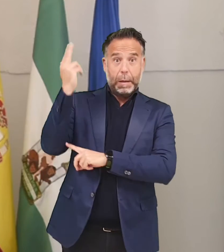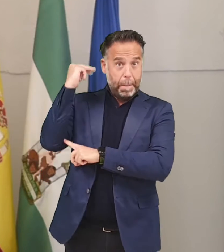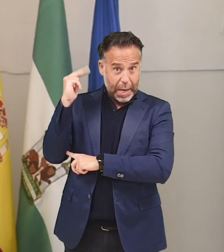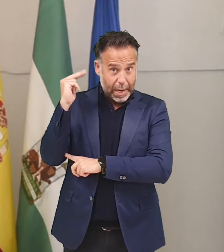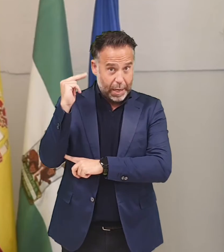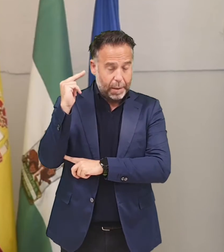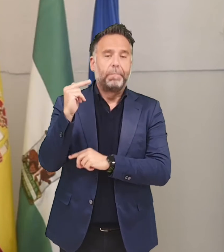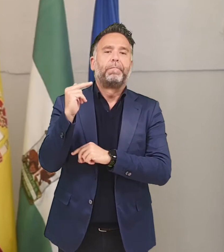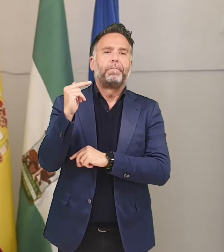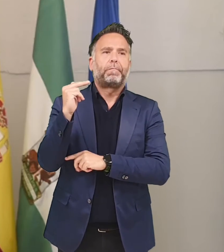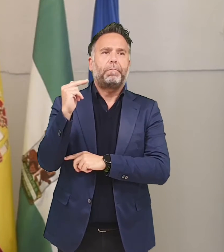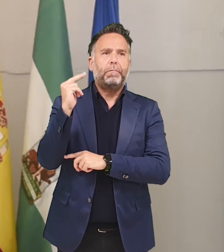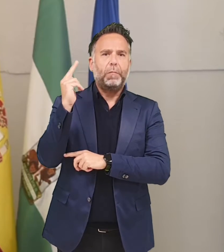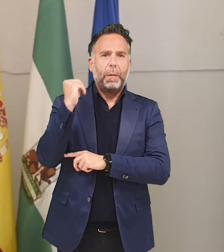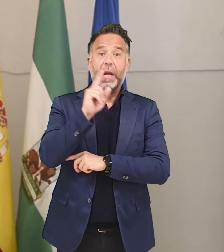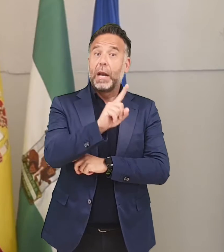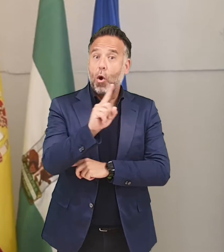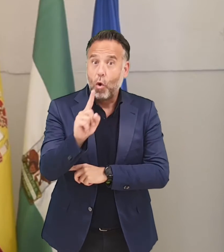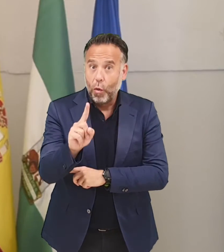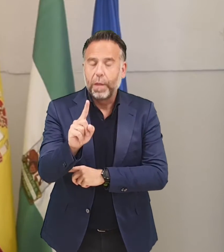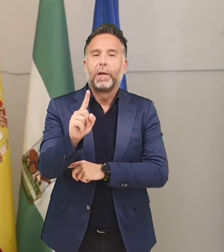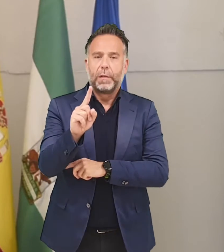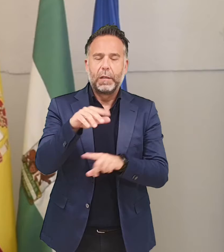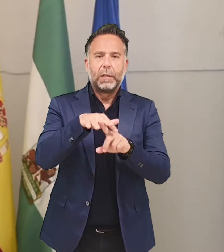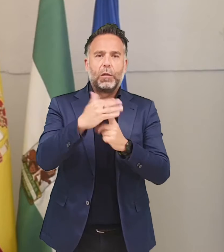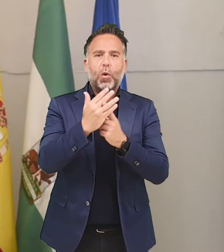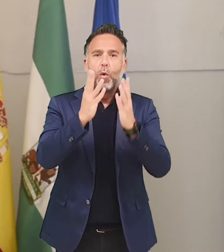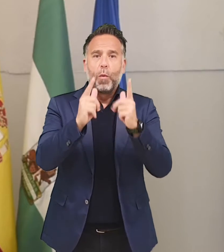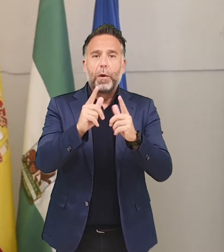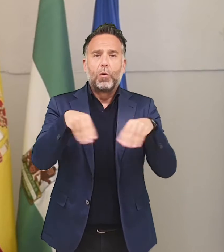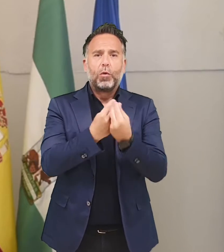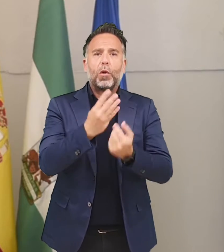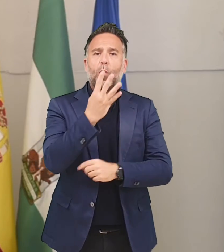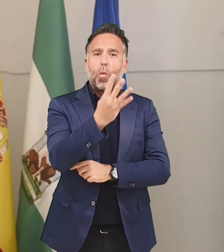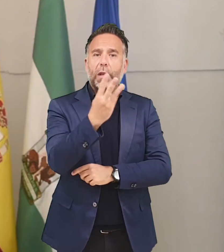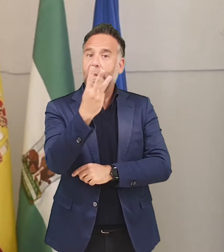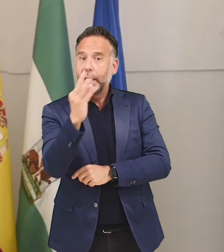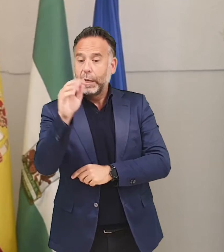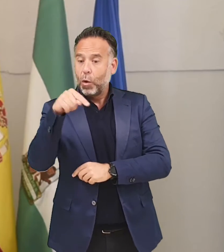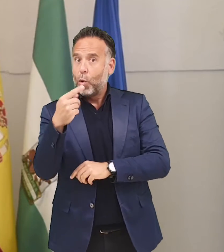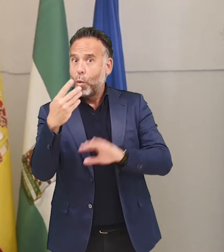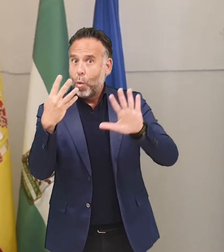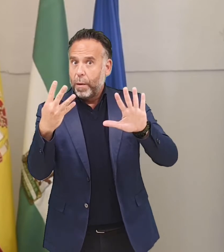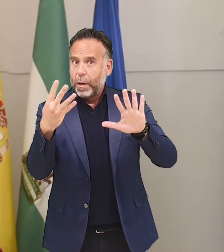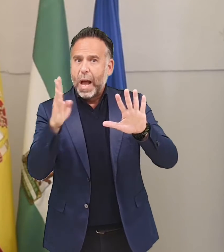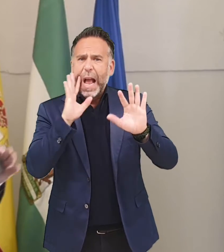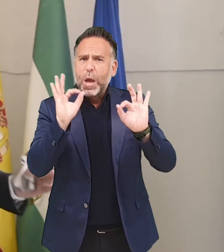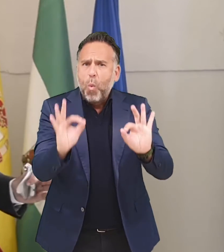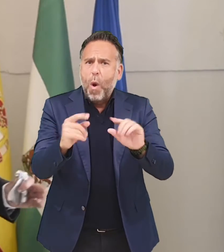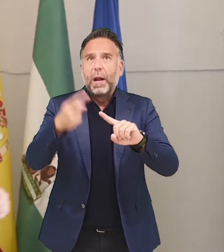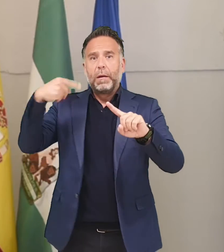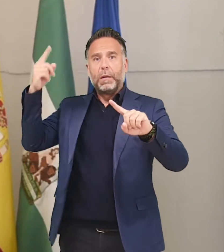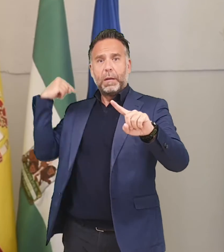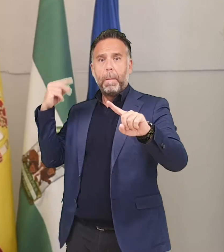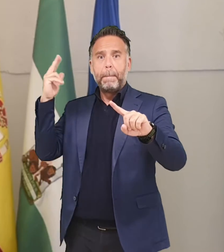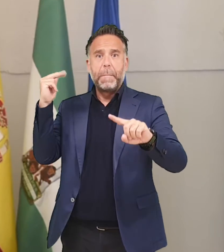el viernes, justamente el viernes 11, la situación de incidencia estaba en 430,9, exactamente la